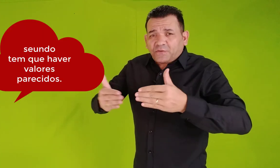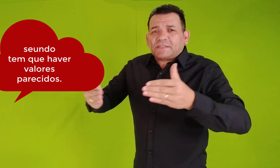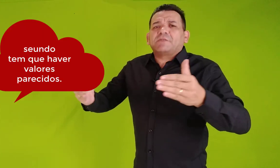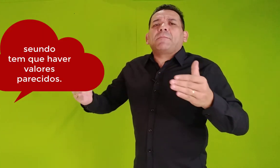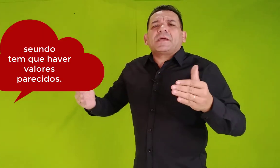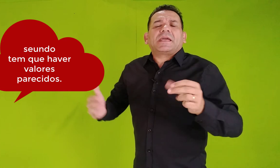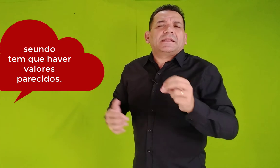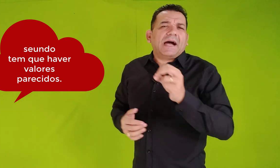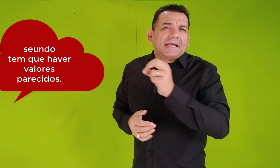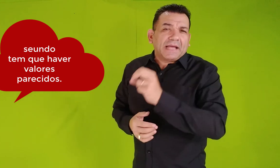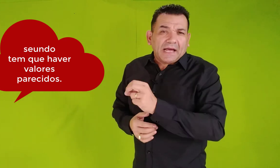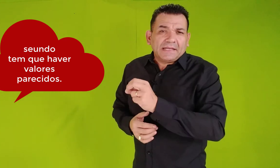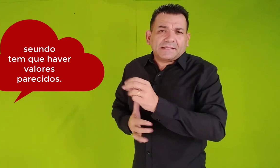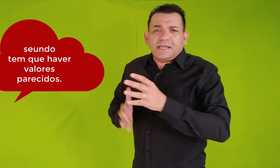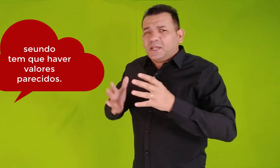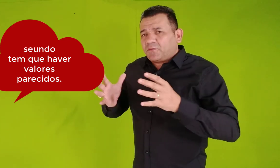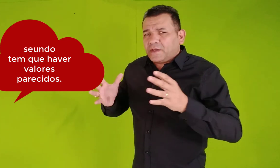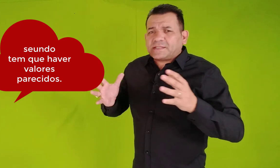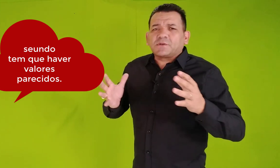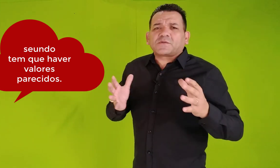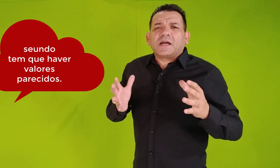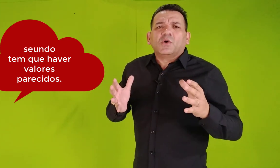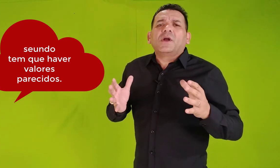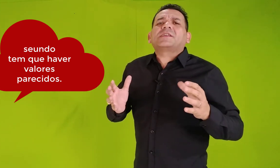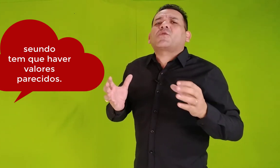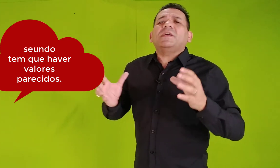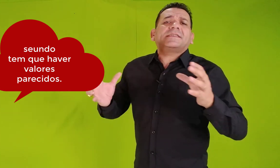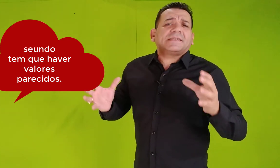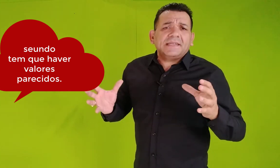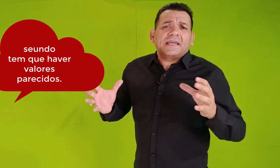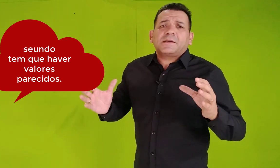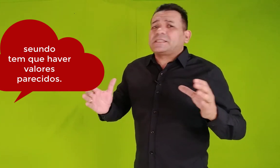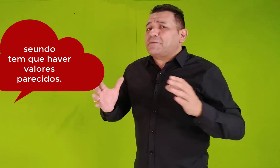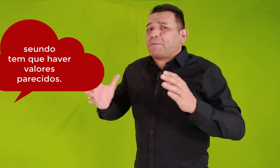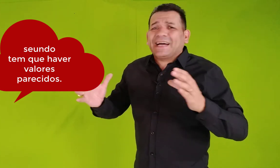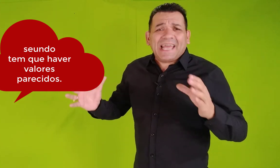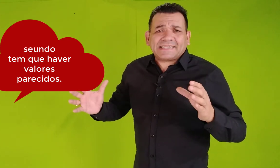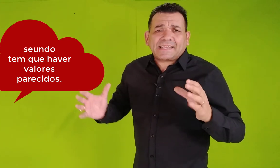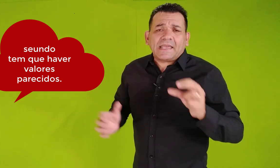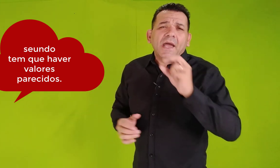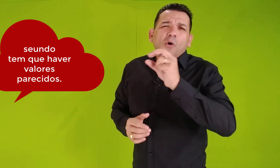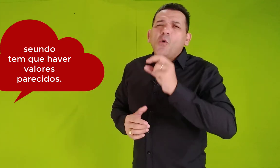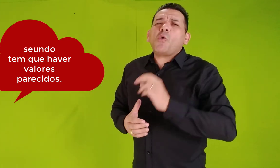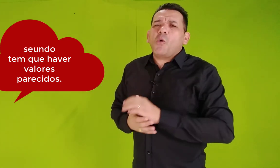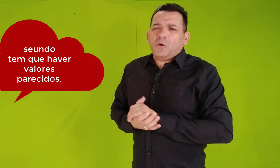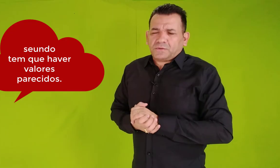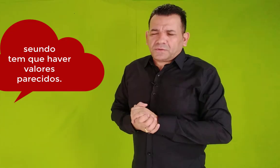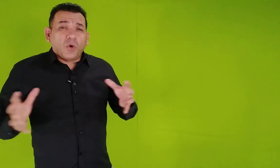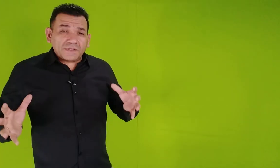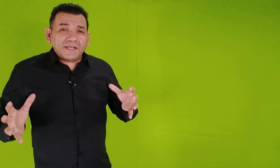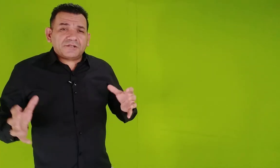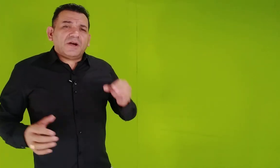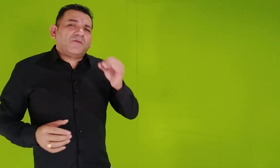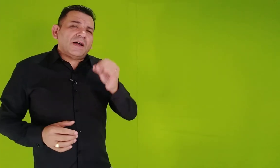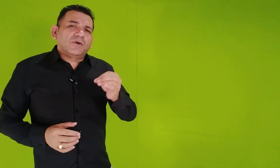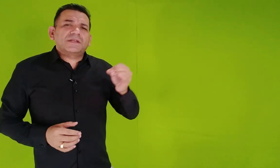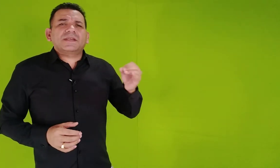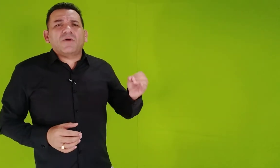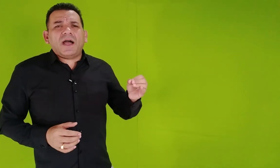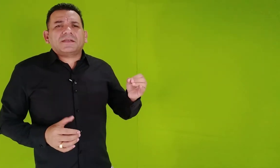fazer uma pequena análise e ver se os valores coincidem, se parecem um com o outro. Ou seja, valores iguais.